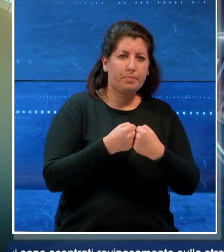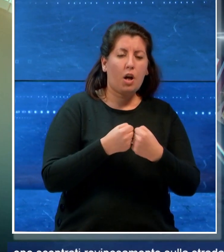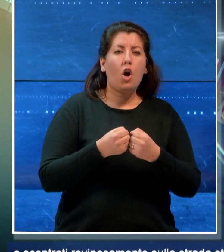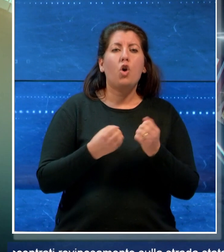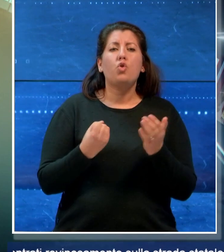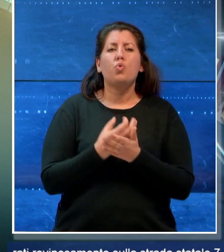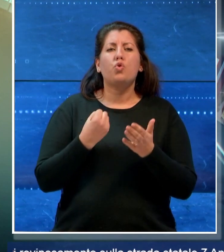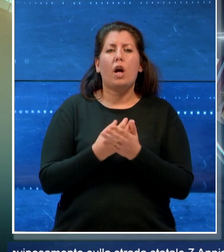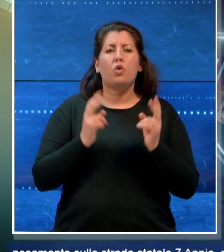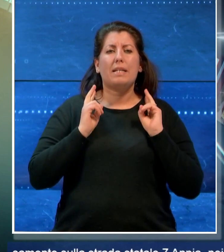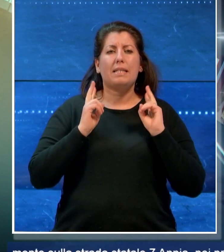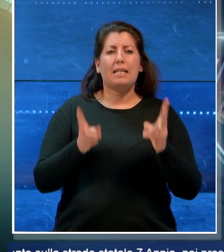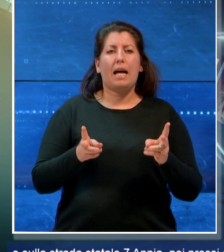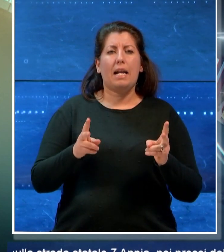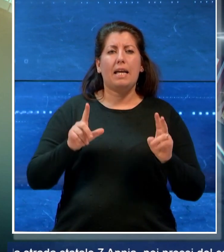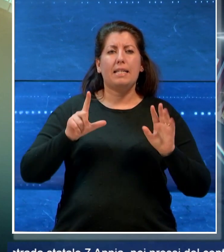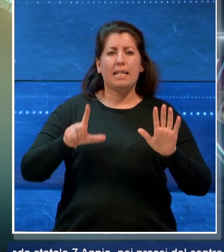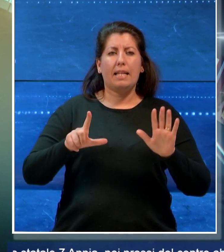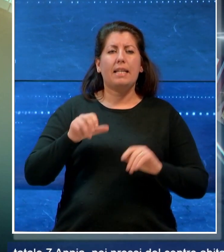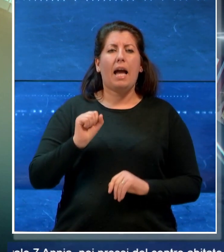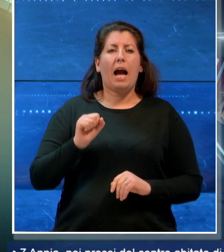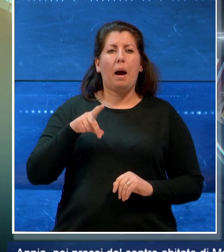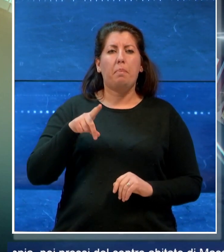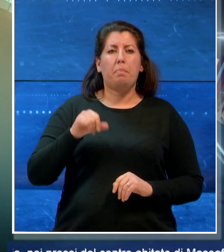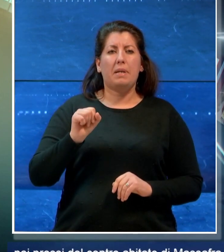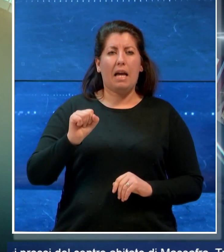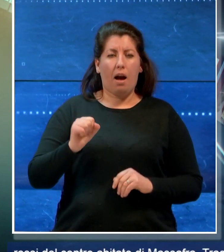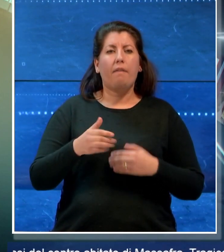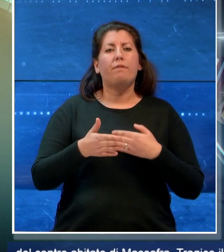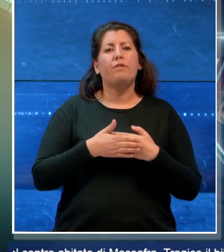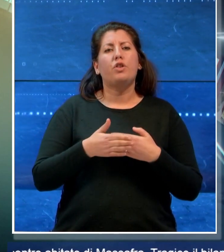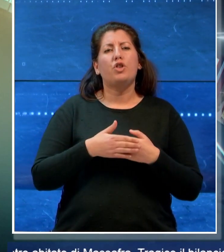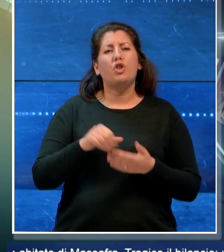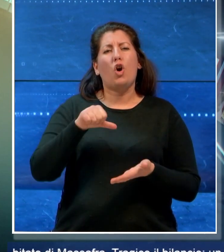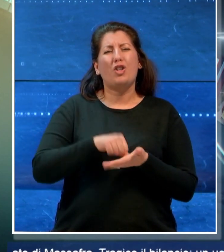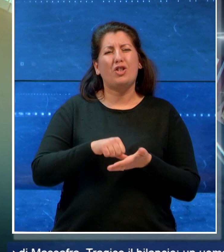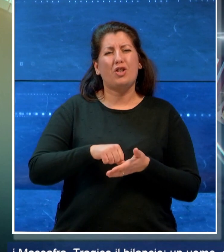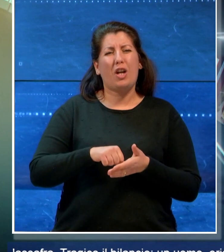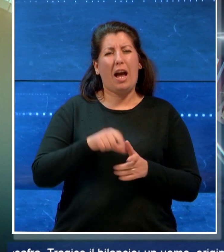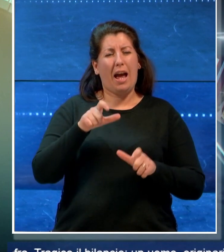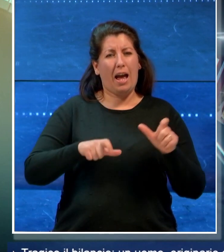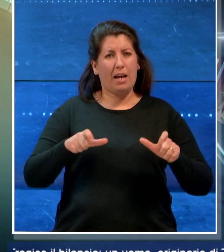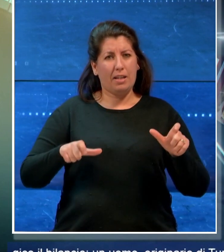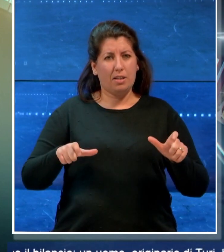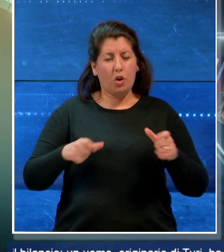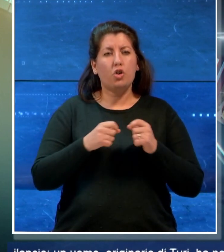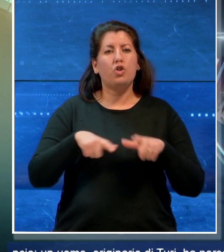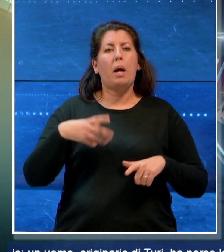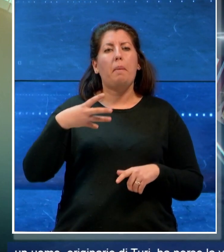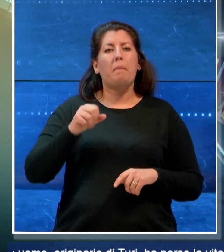statale Sette Appia vicino il centro abitato di Massafra.